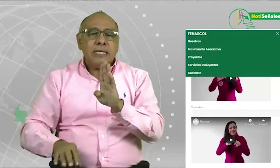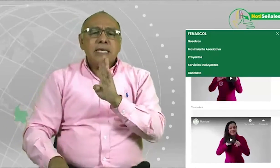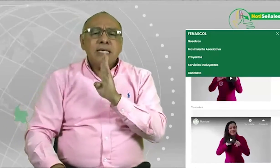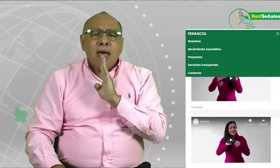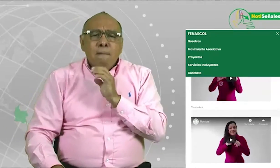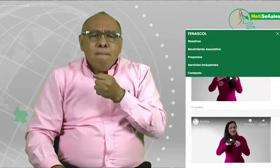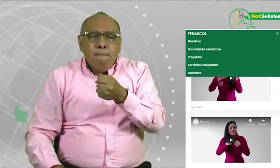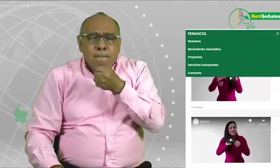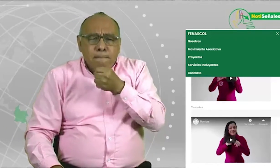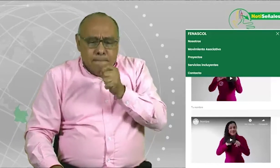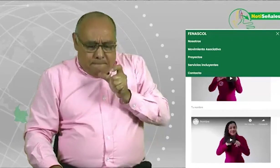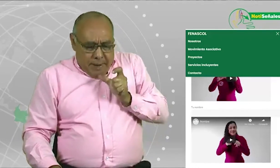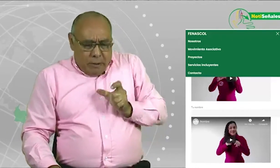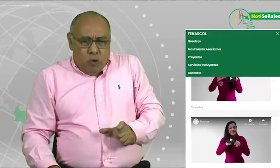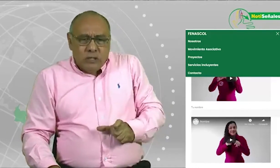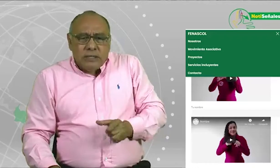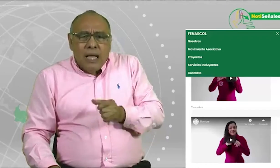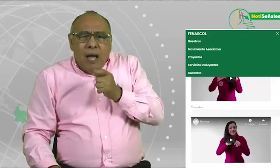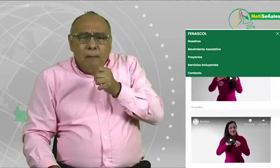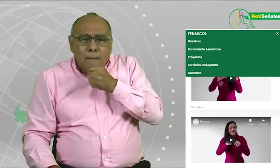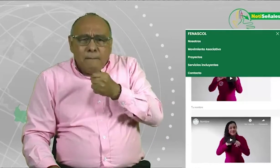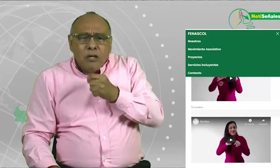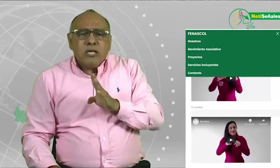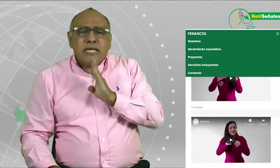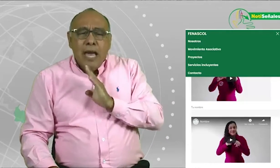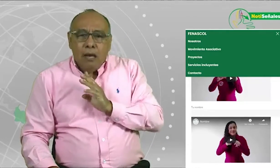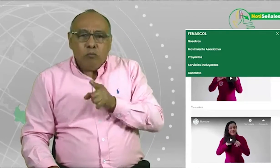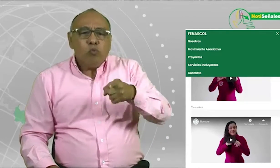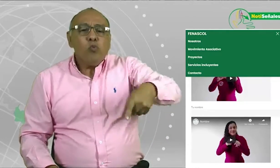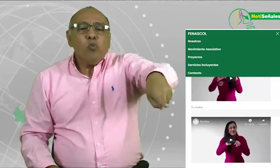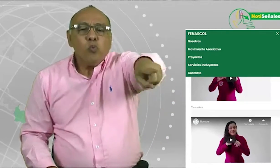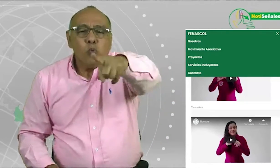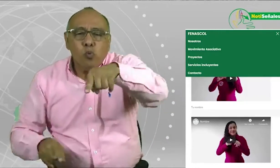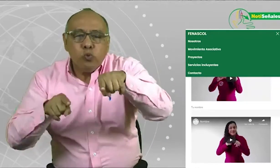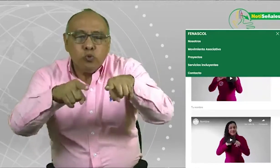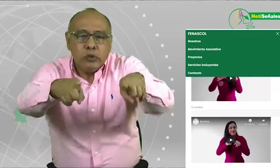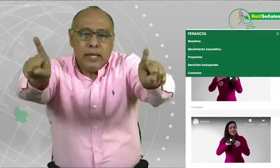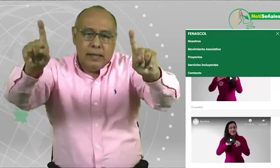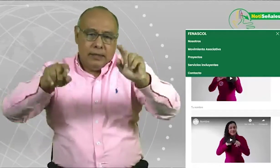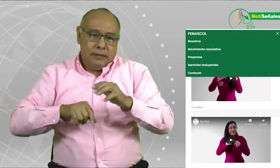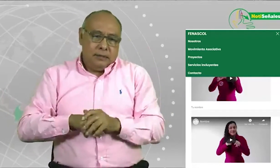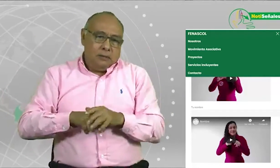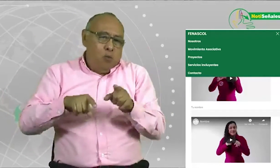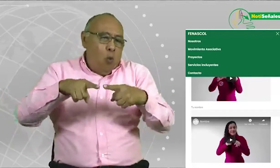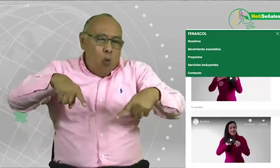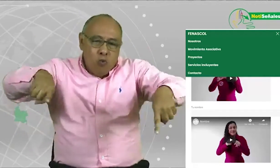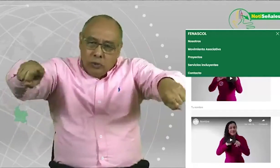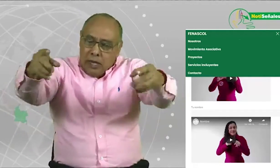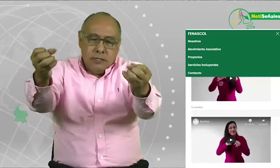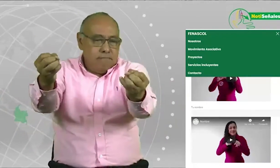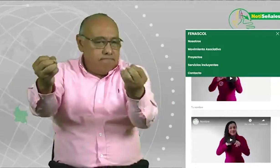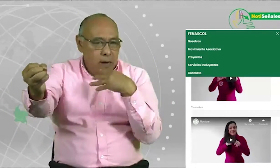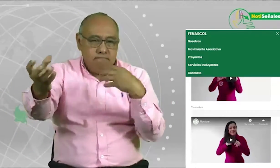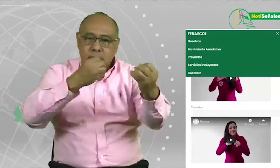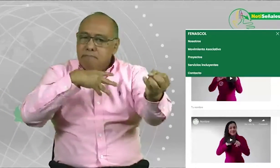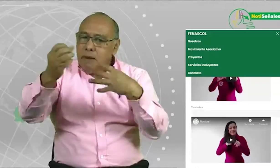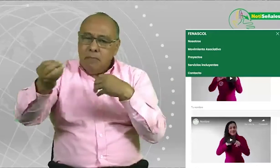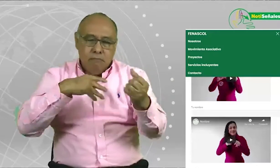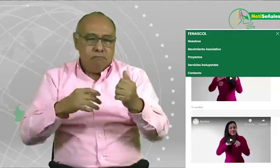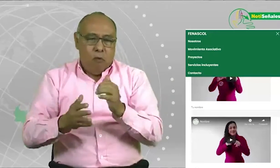inicialmente, necesitamos que estas denuncias, estas demandas, vengan de parte de ustedes mismos,